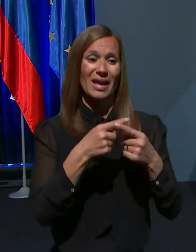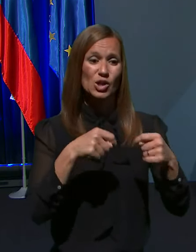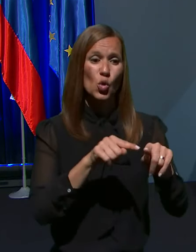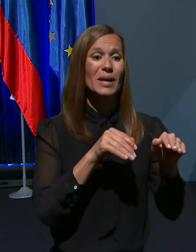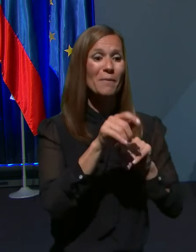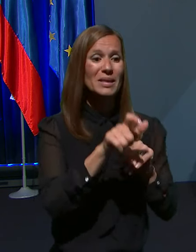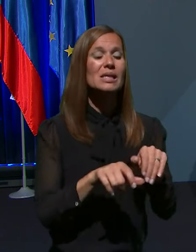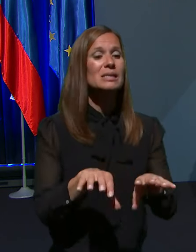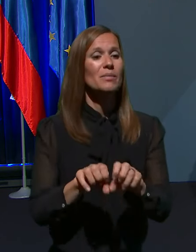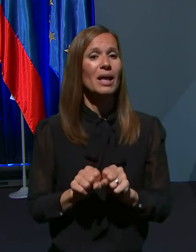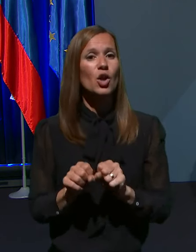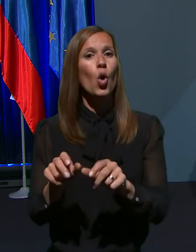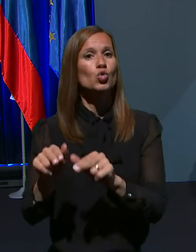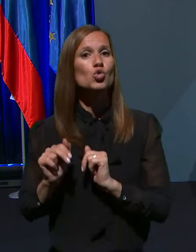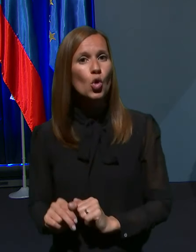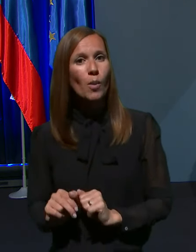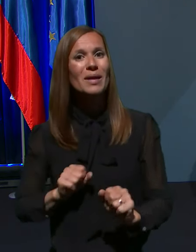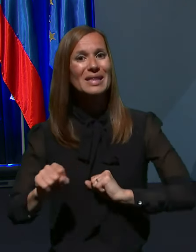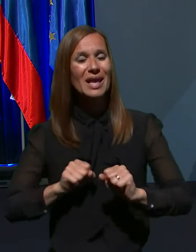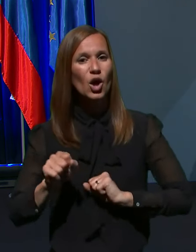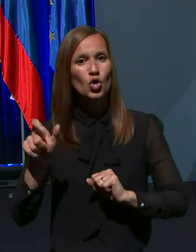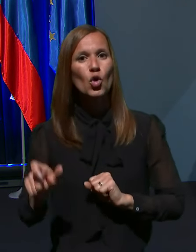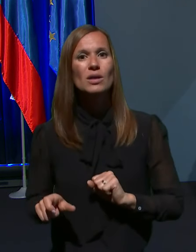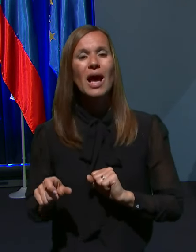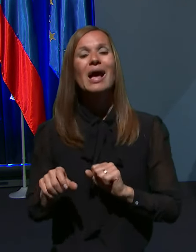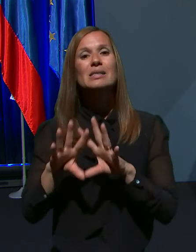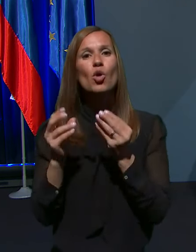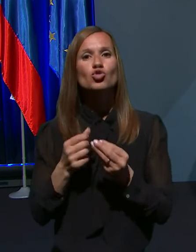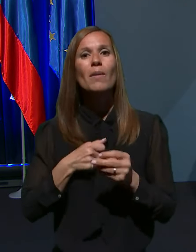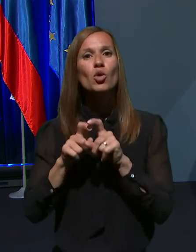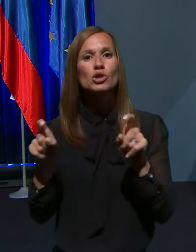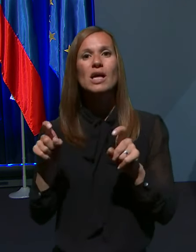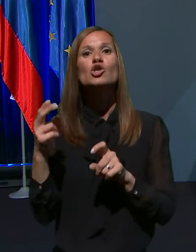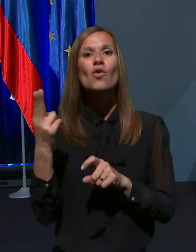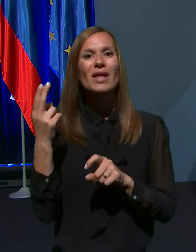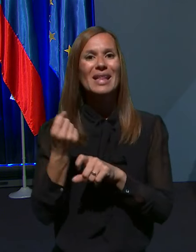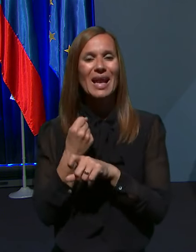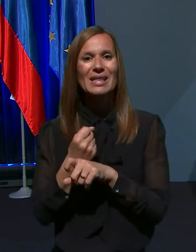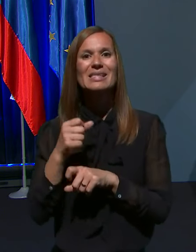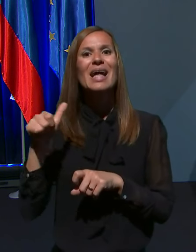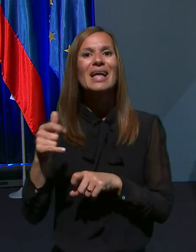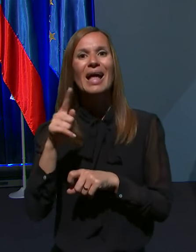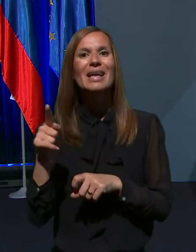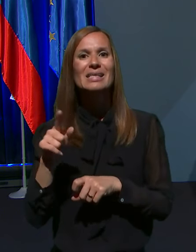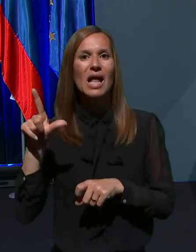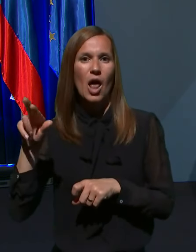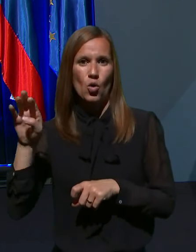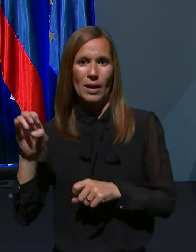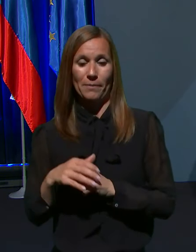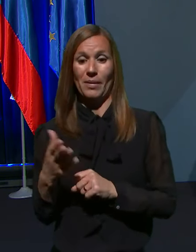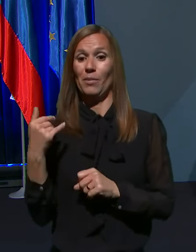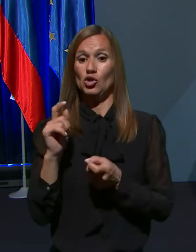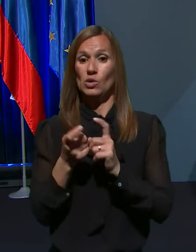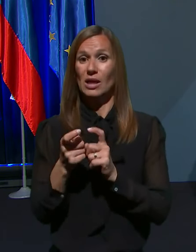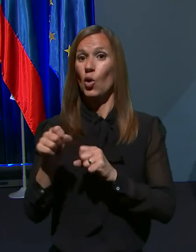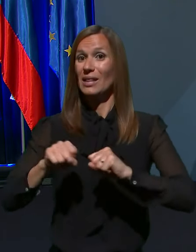odstop direktorja splošne bovnišnice Slovengradec Janeza Laureta. Prejšnjo sredo je direktorja razrešil